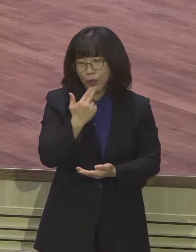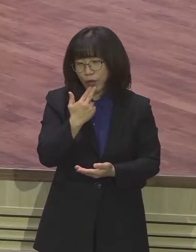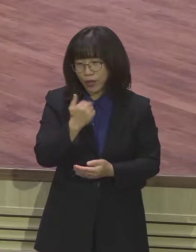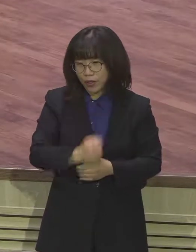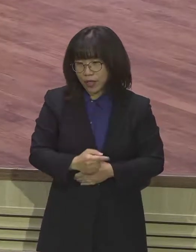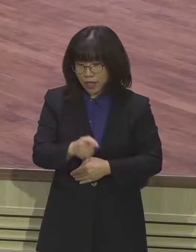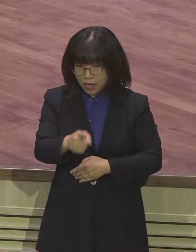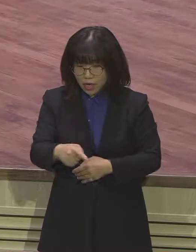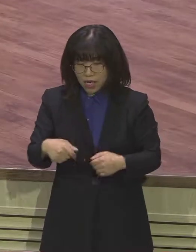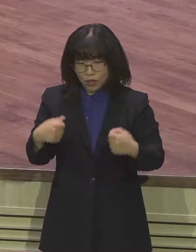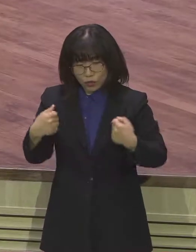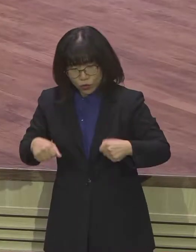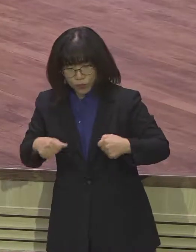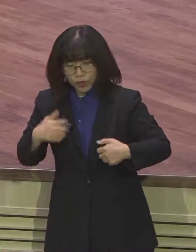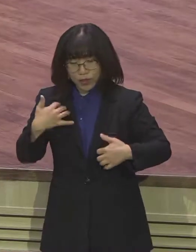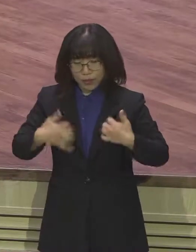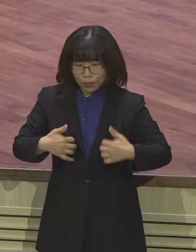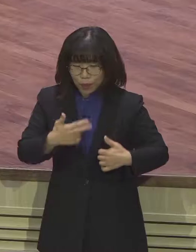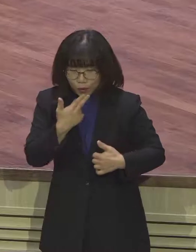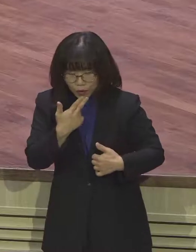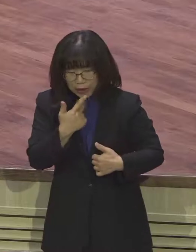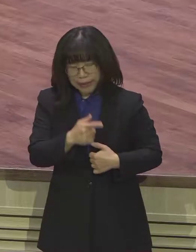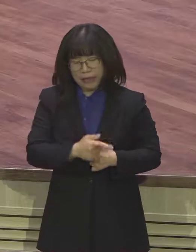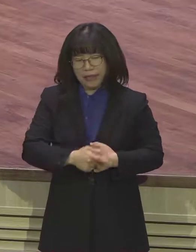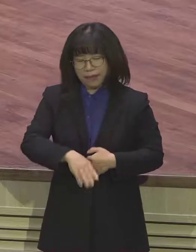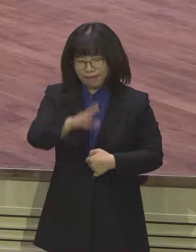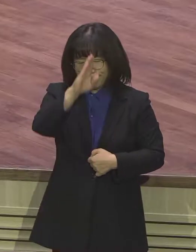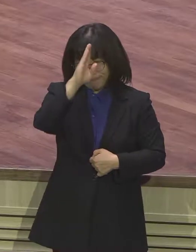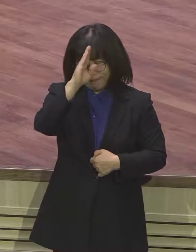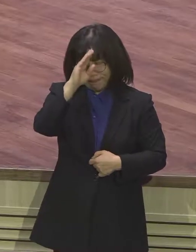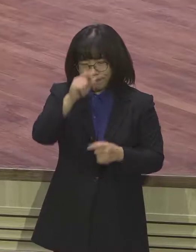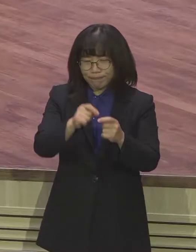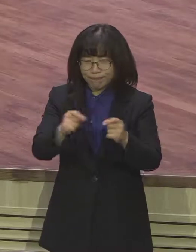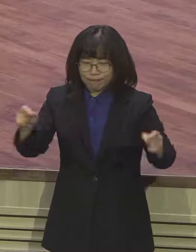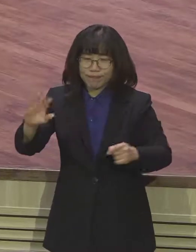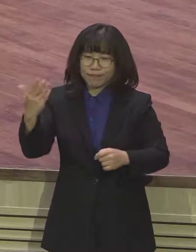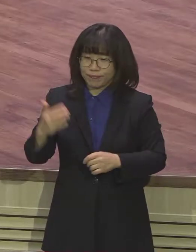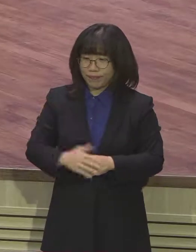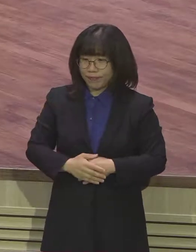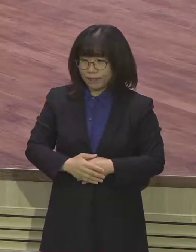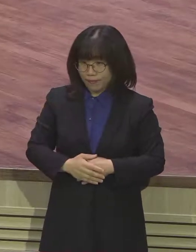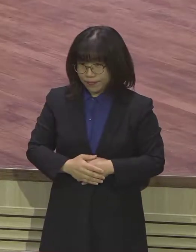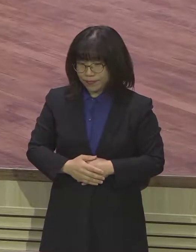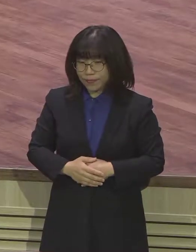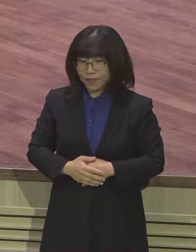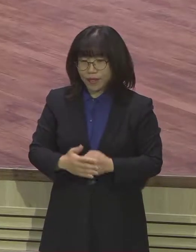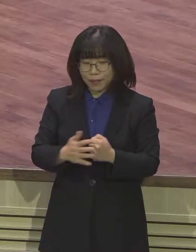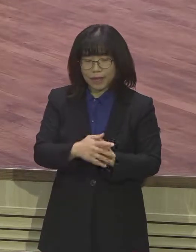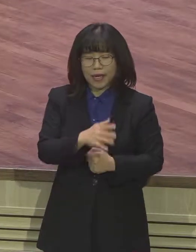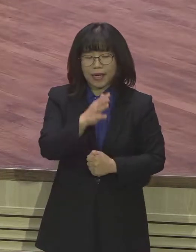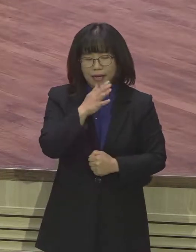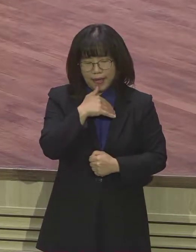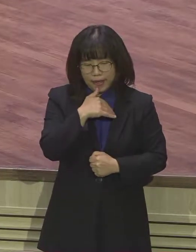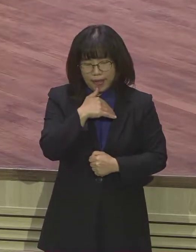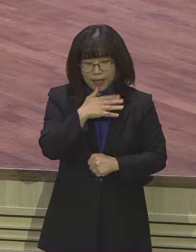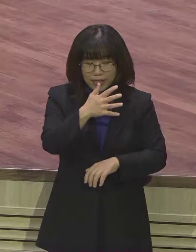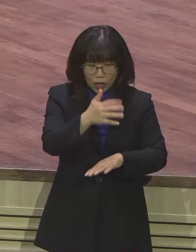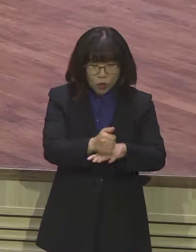사람이 당연히 아픈 것이고 그렇다면 처방은 나오겠죠? 이 네 가지를 하는 것이 처방전이 되어지는 것입니다. 저는